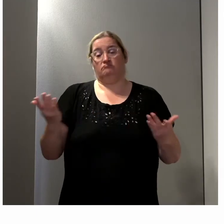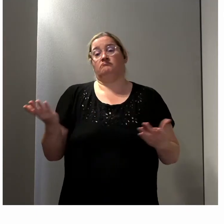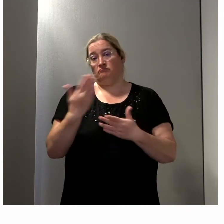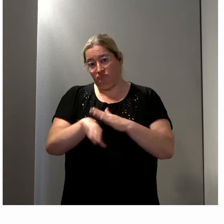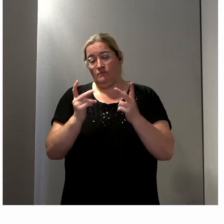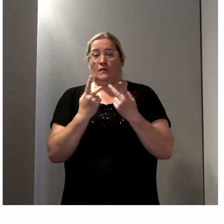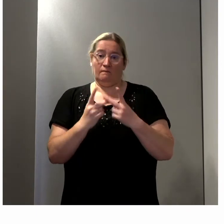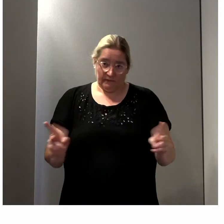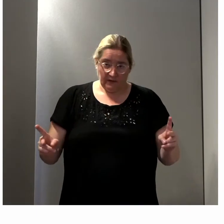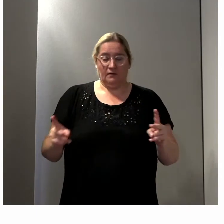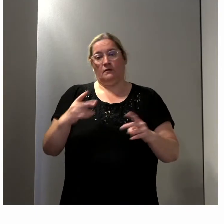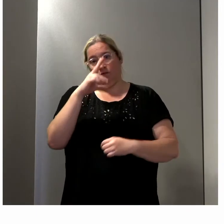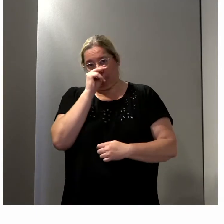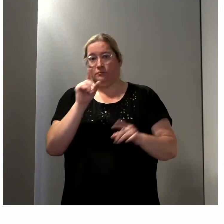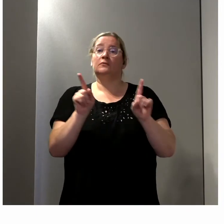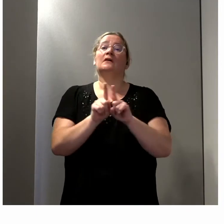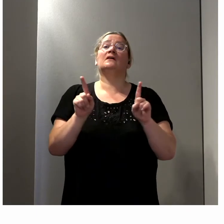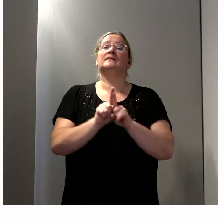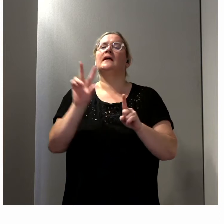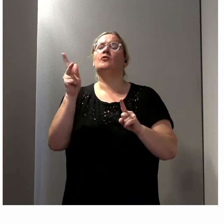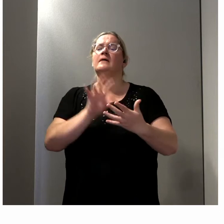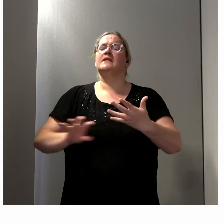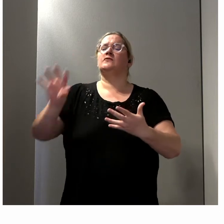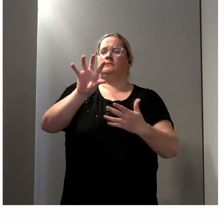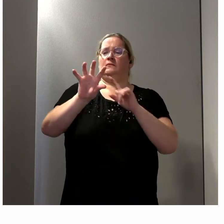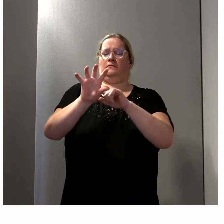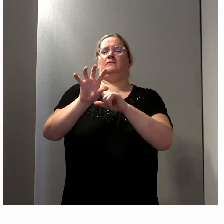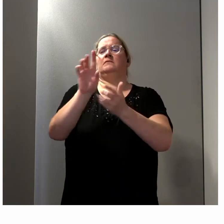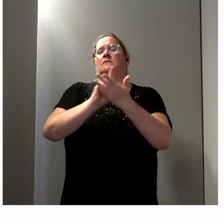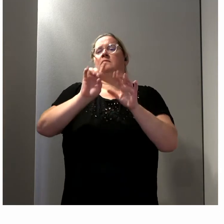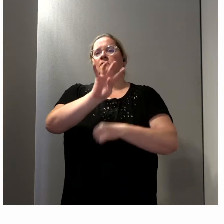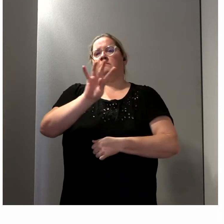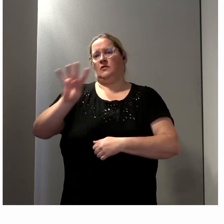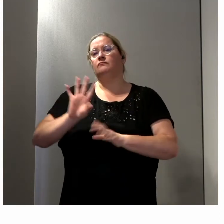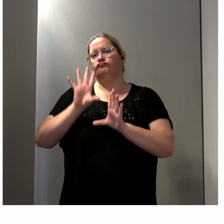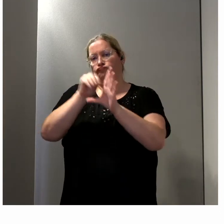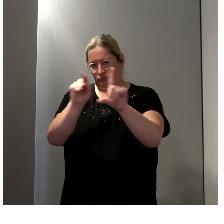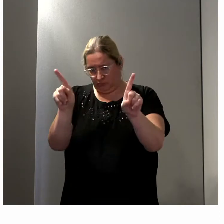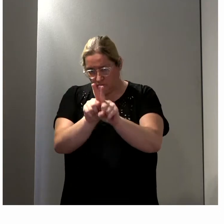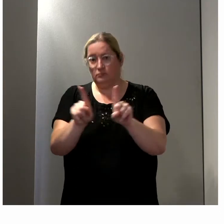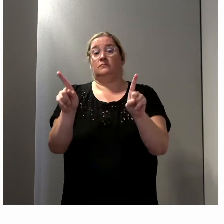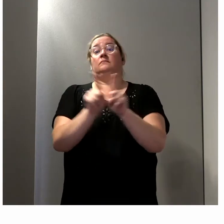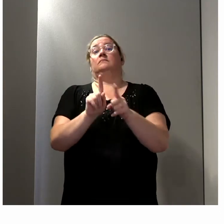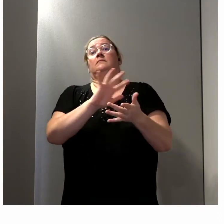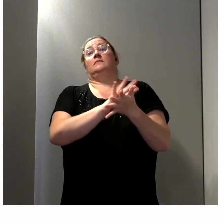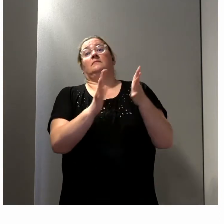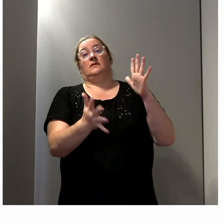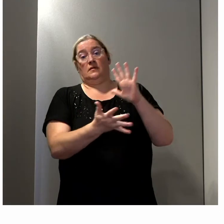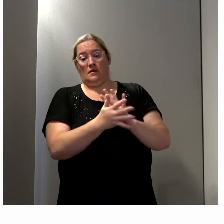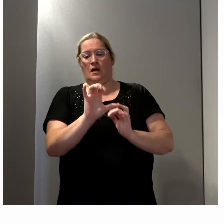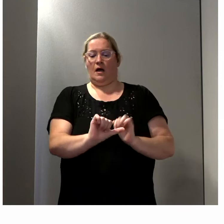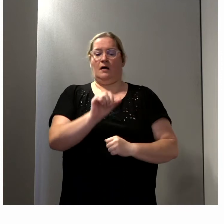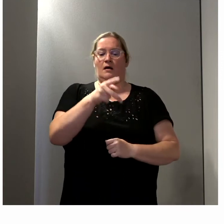suppléant de la circonscription, cette troisième circonscription de Loire-Atlantique, et comme vous l'avez rappelé également, je préside l'association